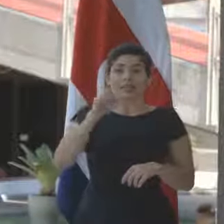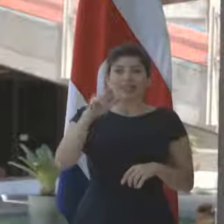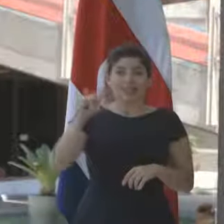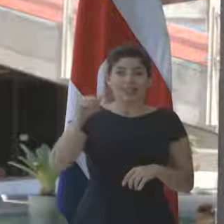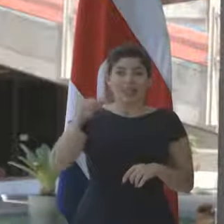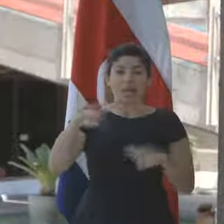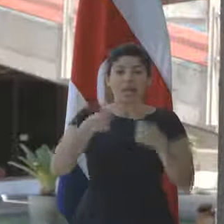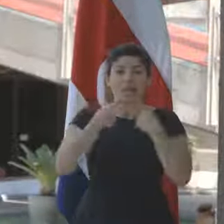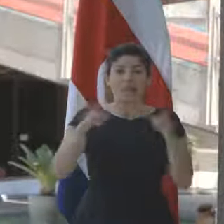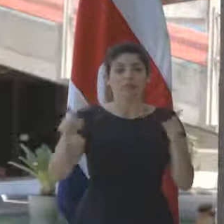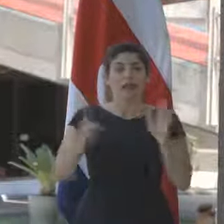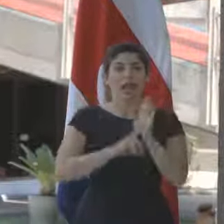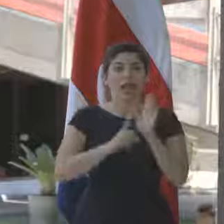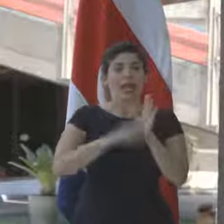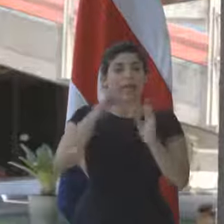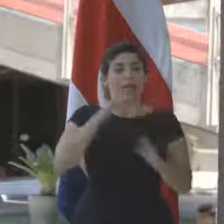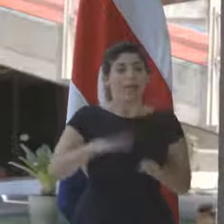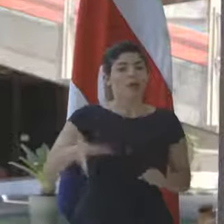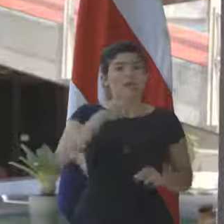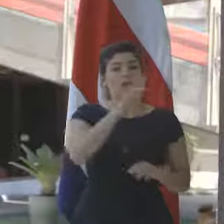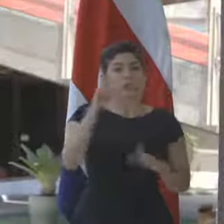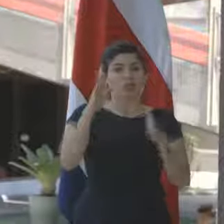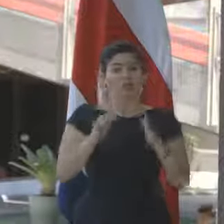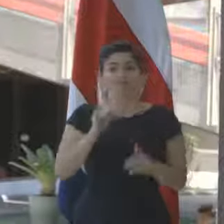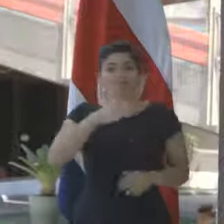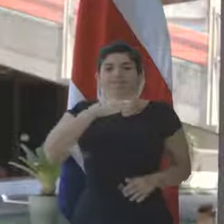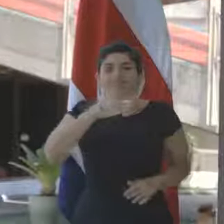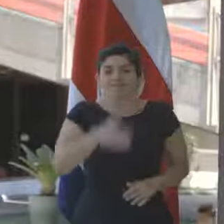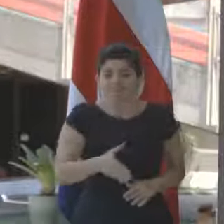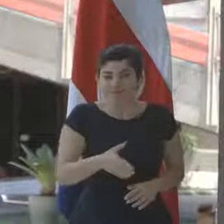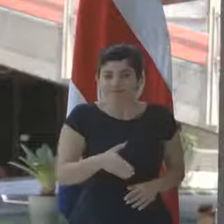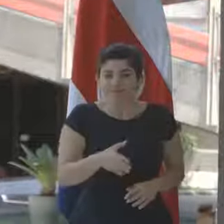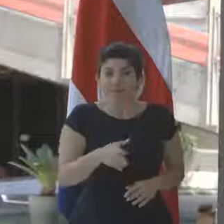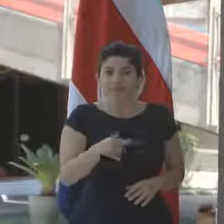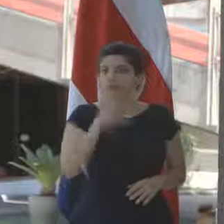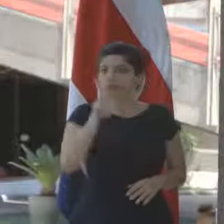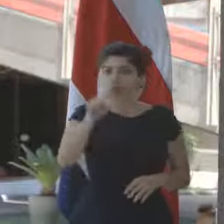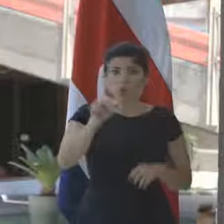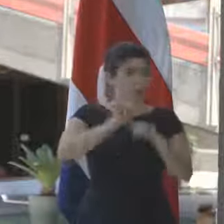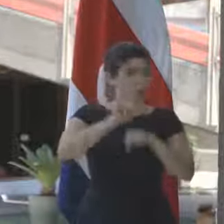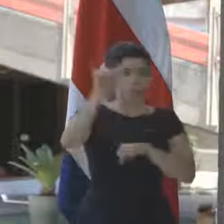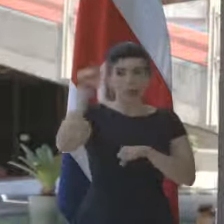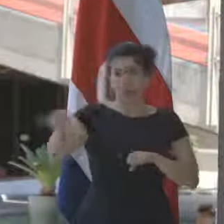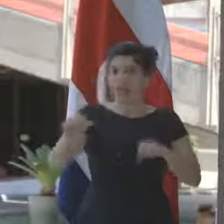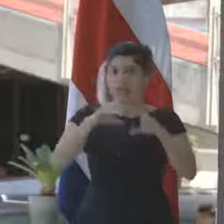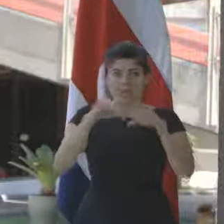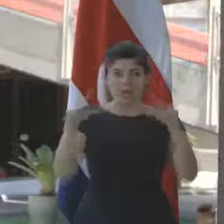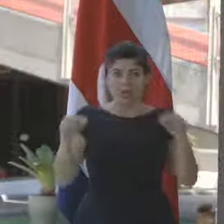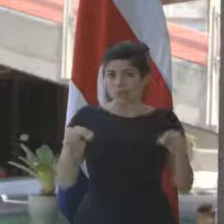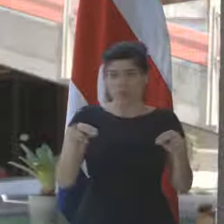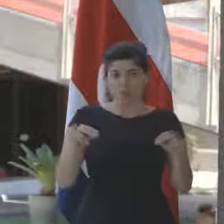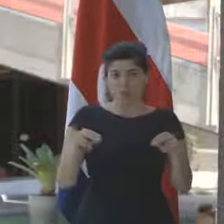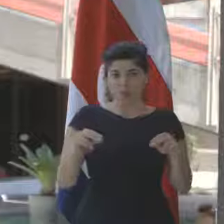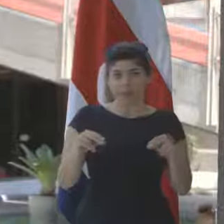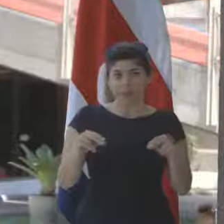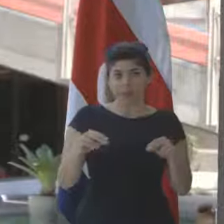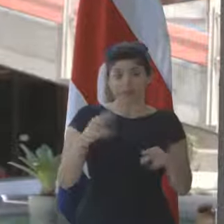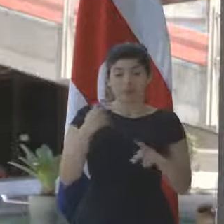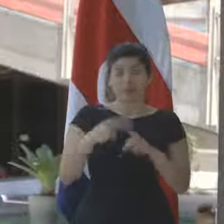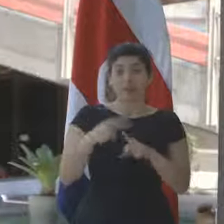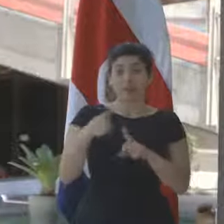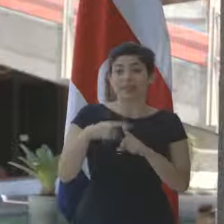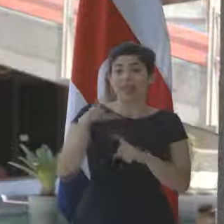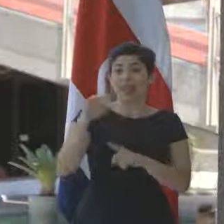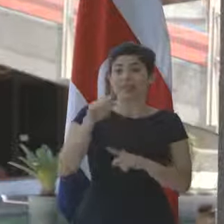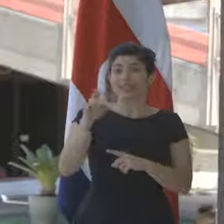alerta para los costarricenses, una recomendación de no viajar a Nicaragua. Y la Canciller,